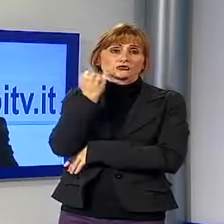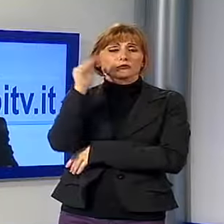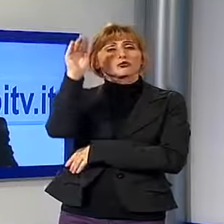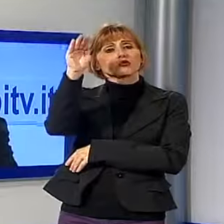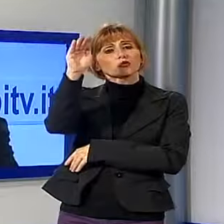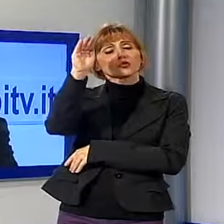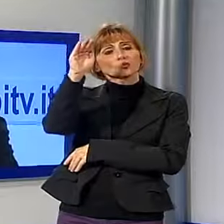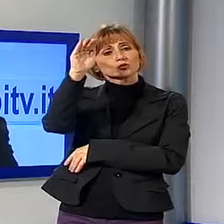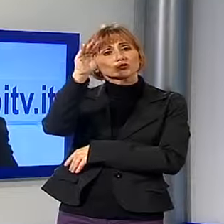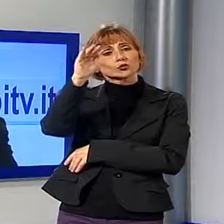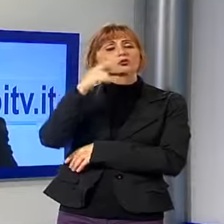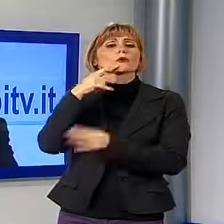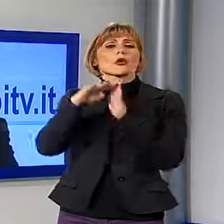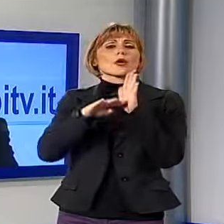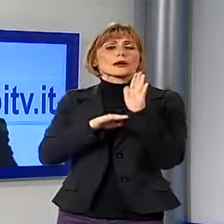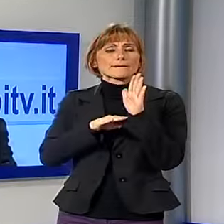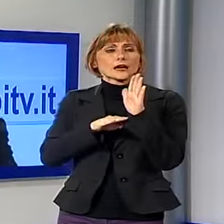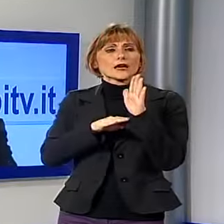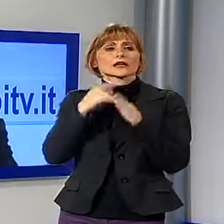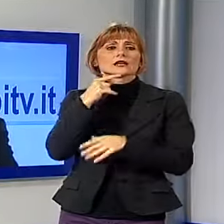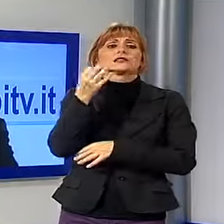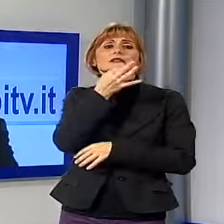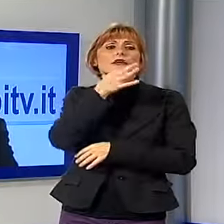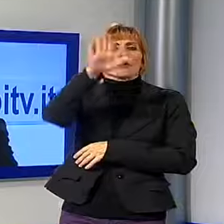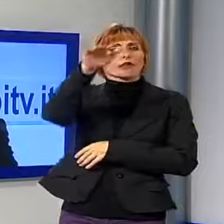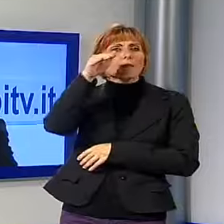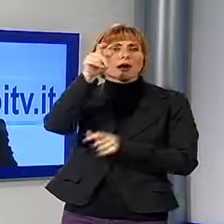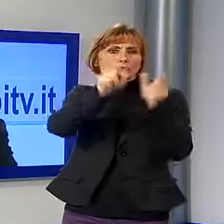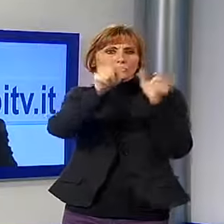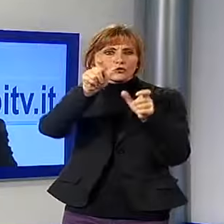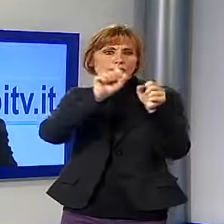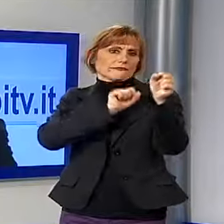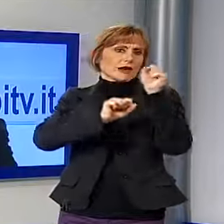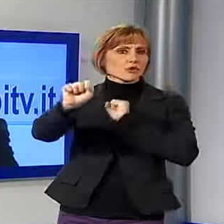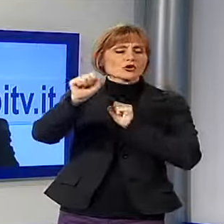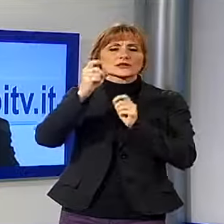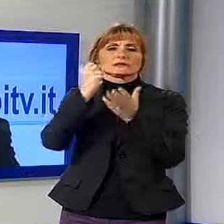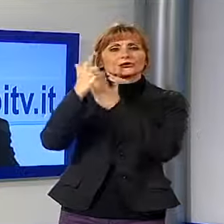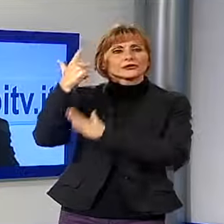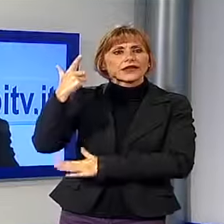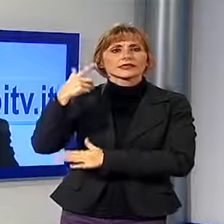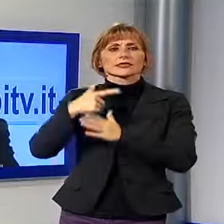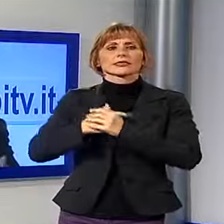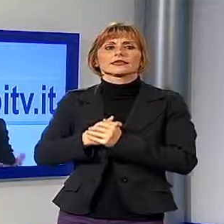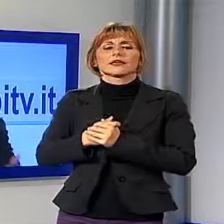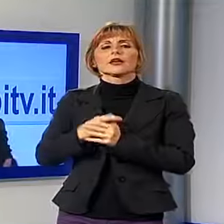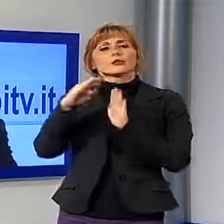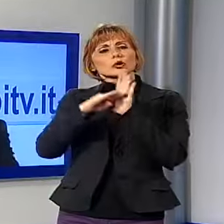più che altro programmare, quindi poter chiamare anche certi nomi e appunto programmarsi per tempo, poter